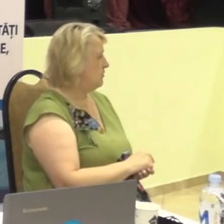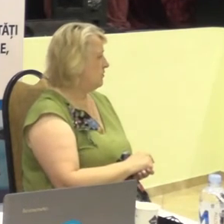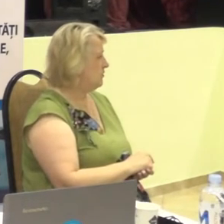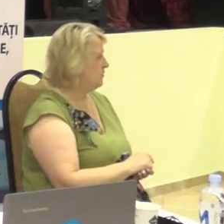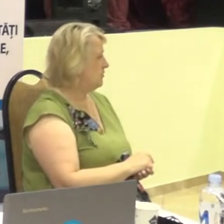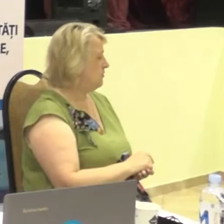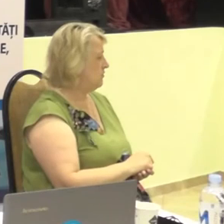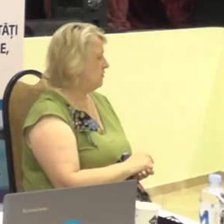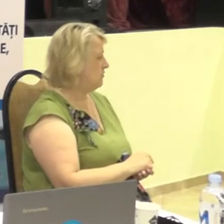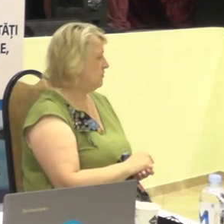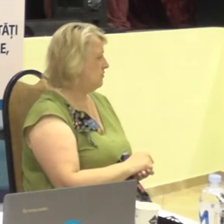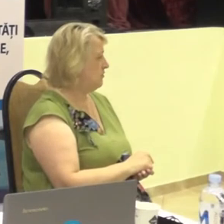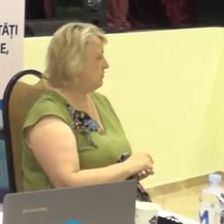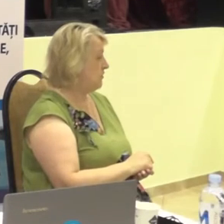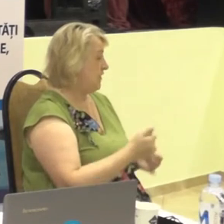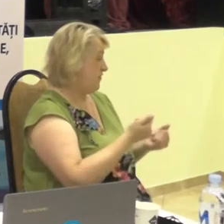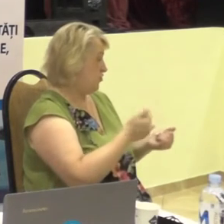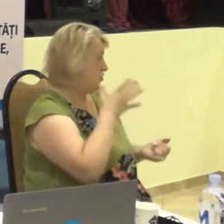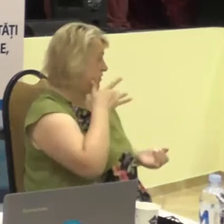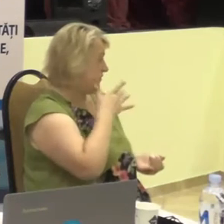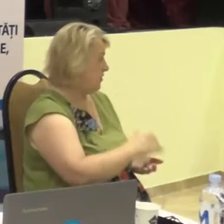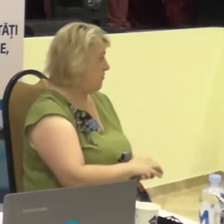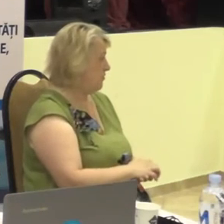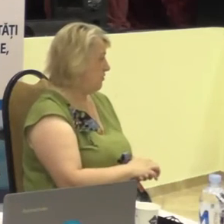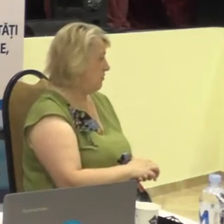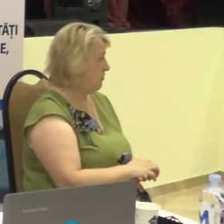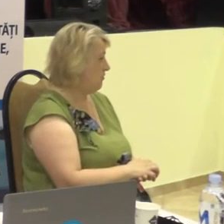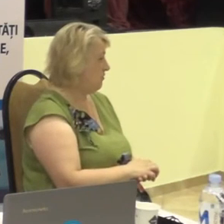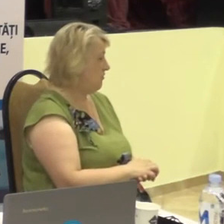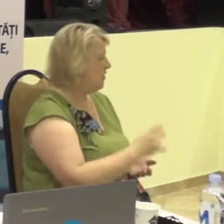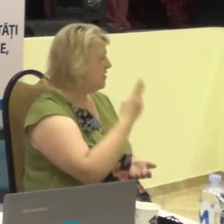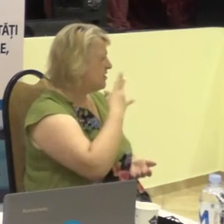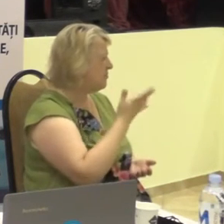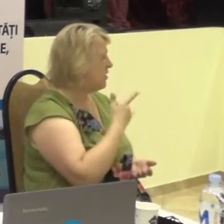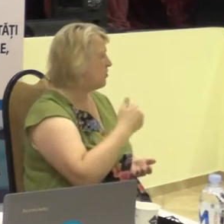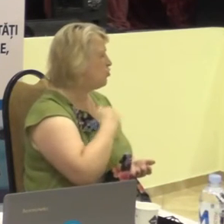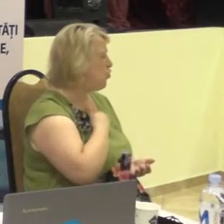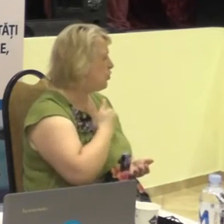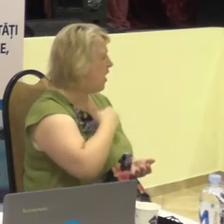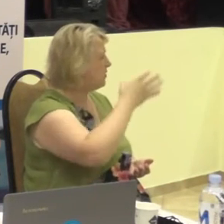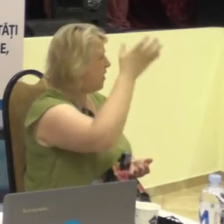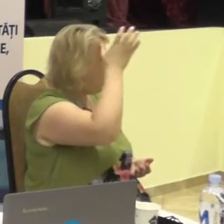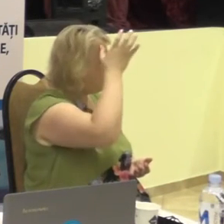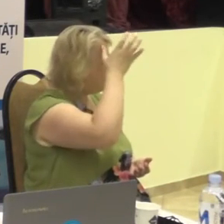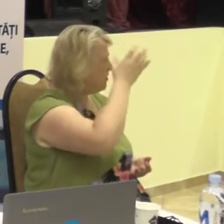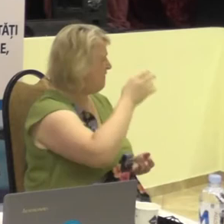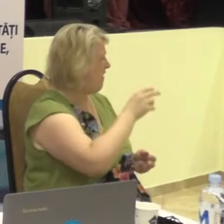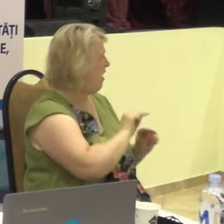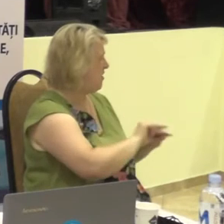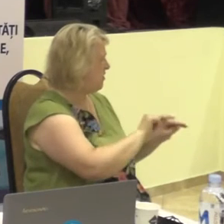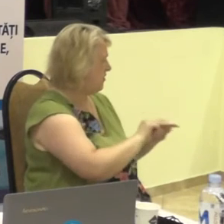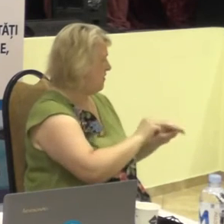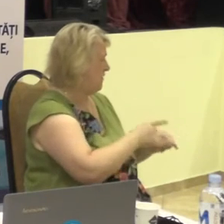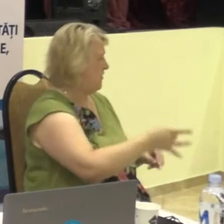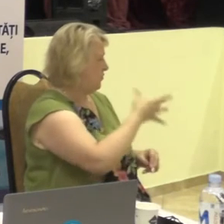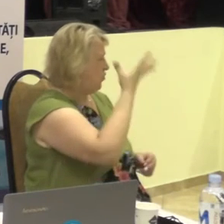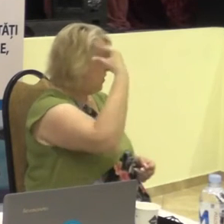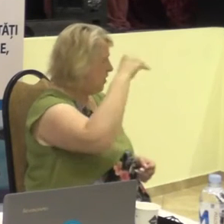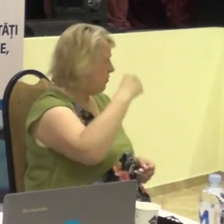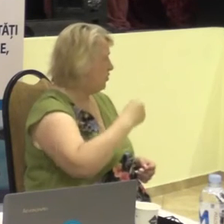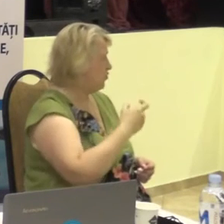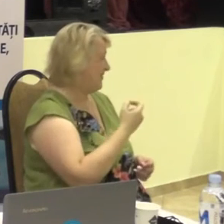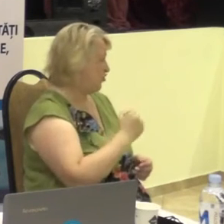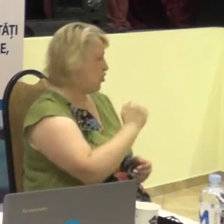mai ales în prezent, chiar necătând la nivelul educației din Republica Moldova.